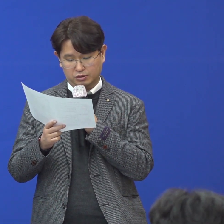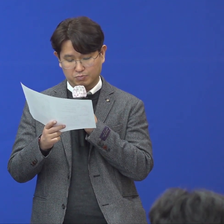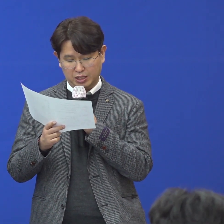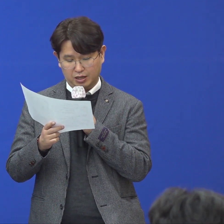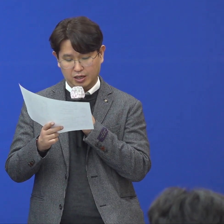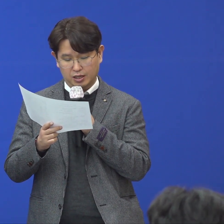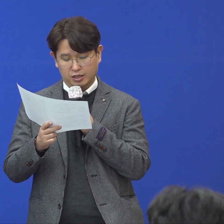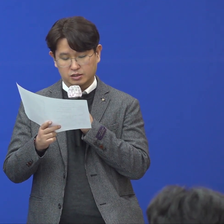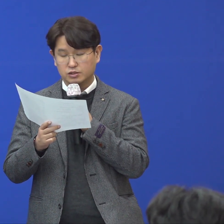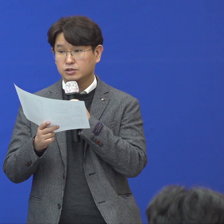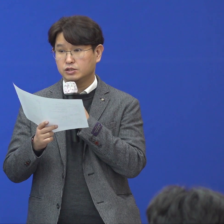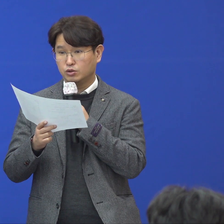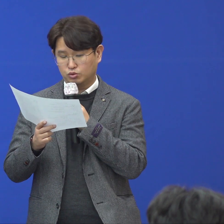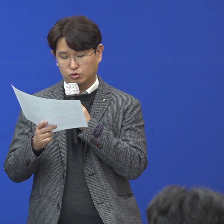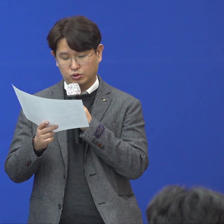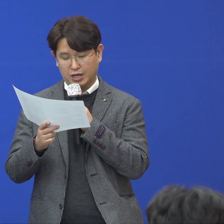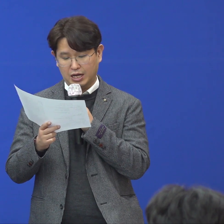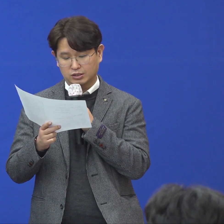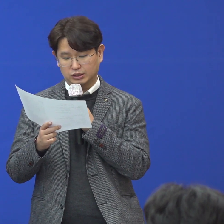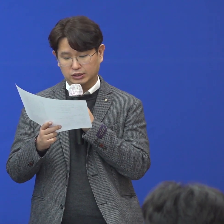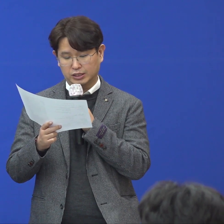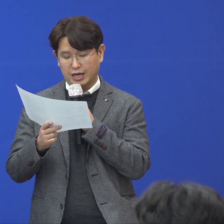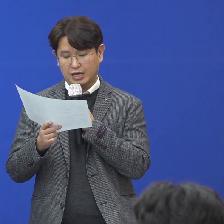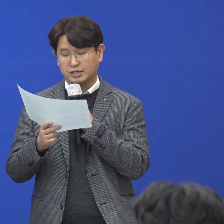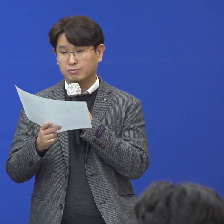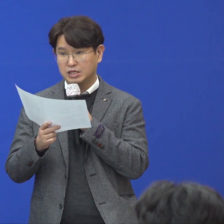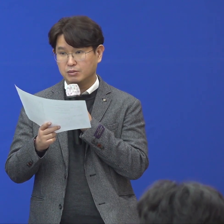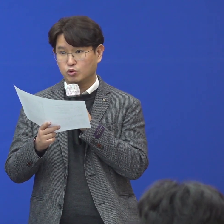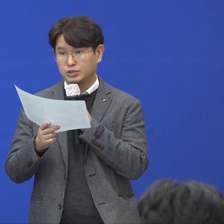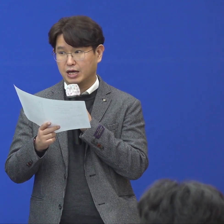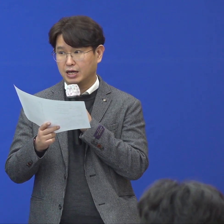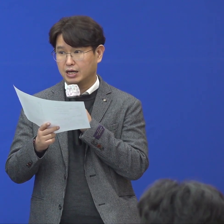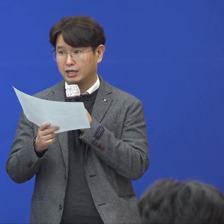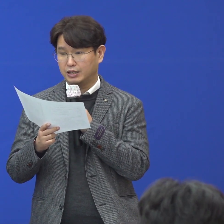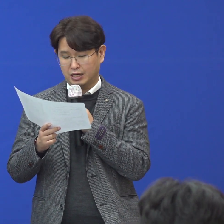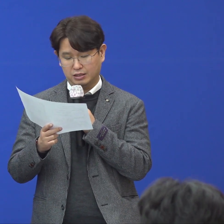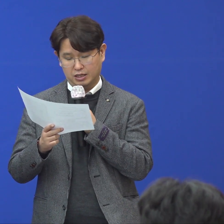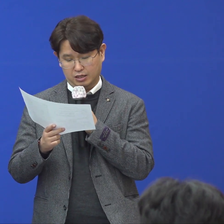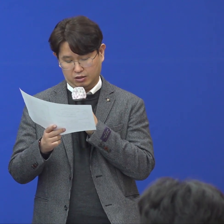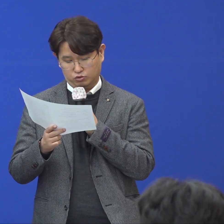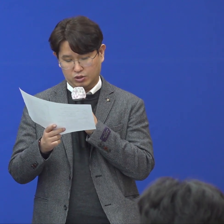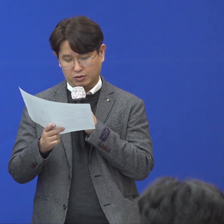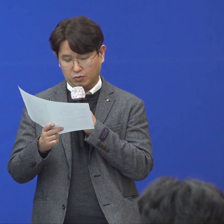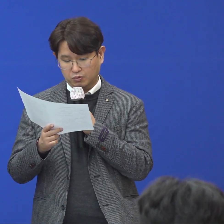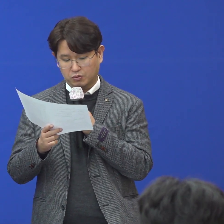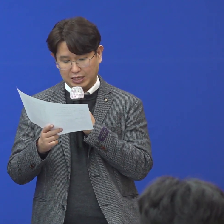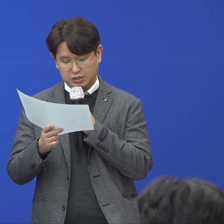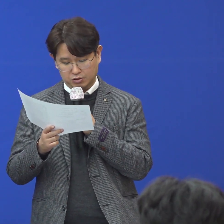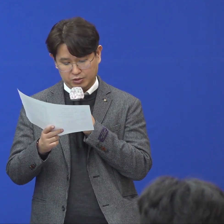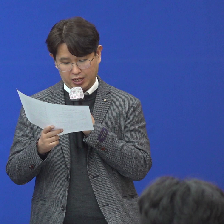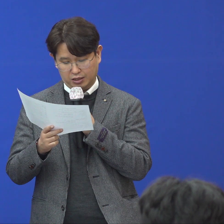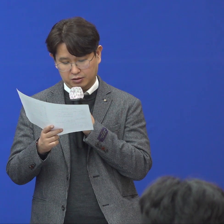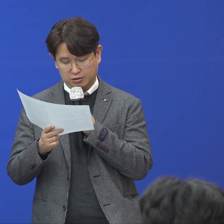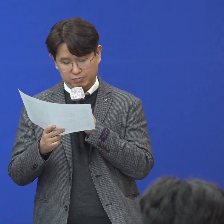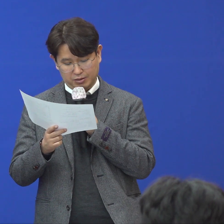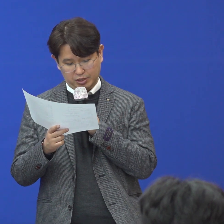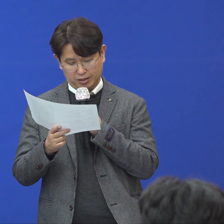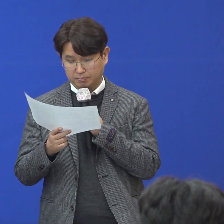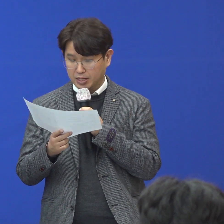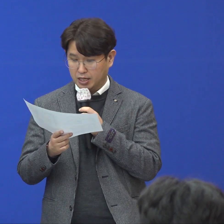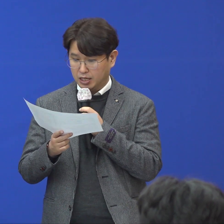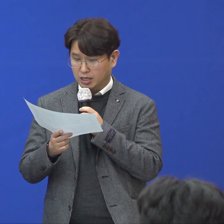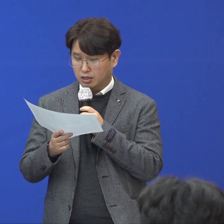확진되어졌습니다. 신천지 전수조사 1건은 학생 미입교자에 대한 추가 확진 검사를